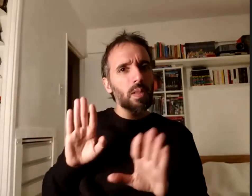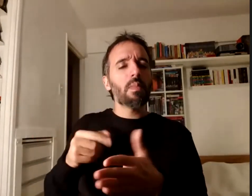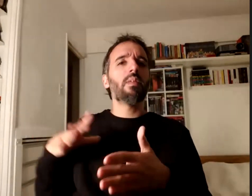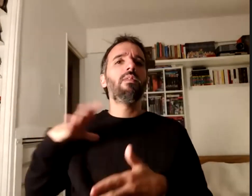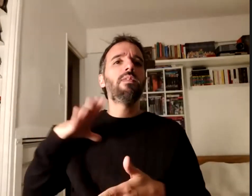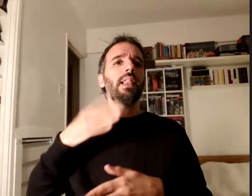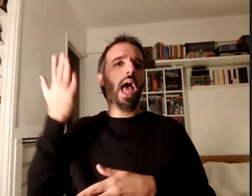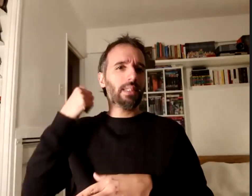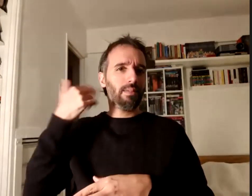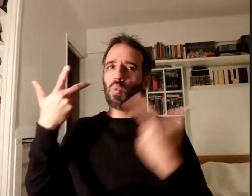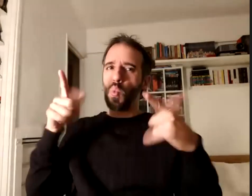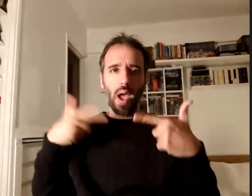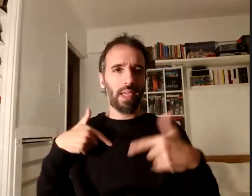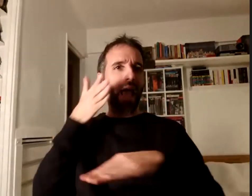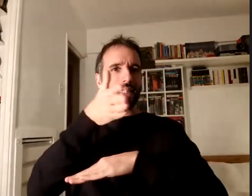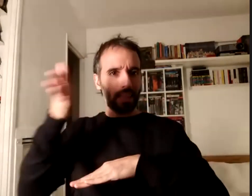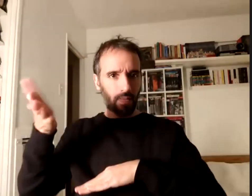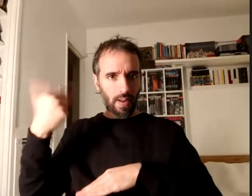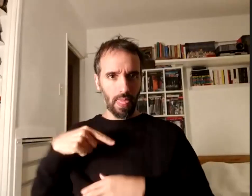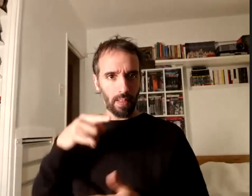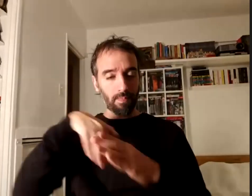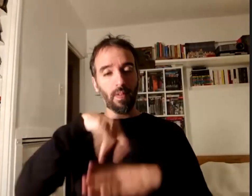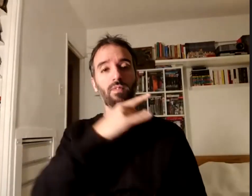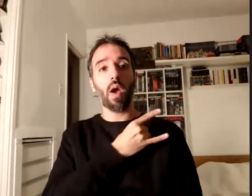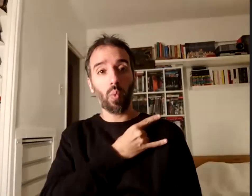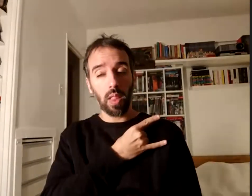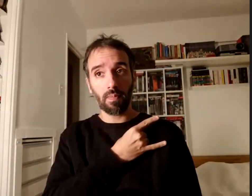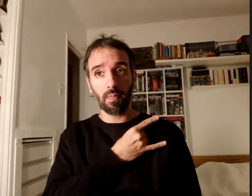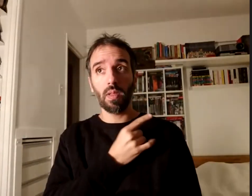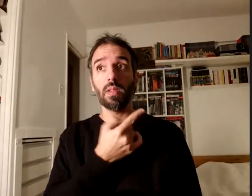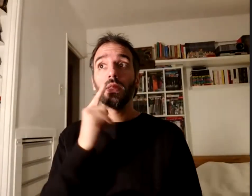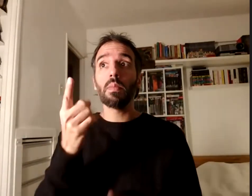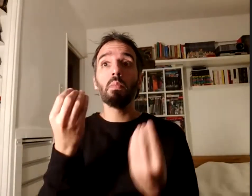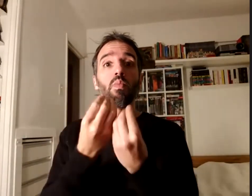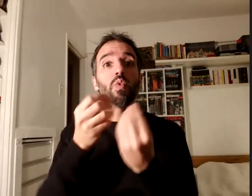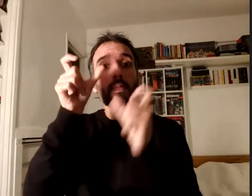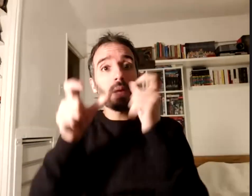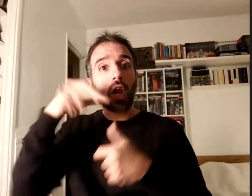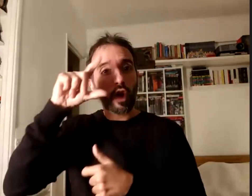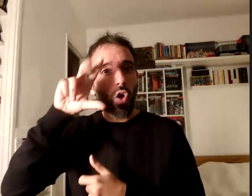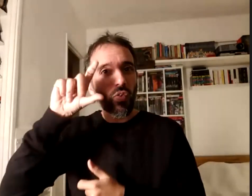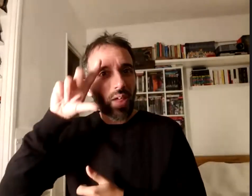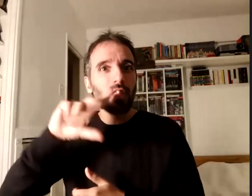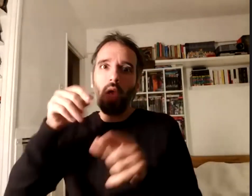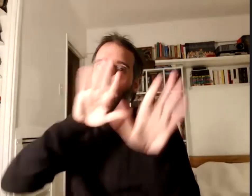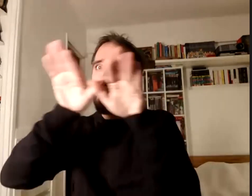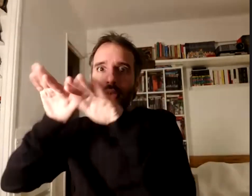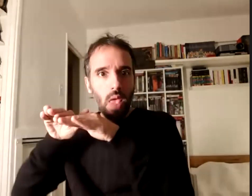académica y cuántos Norbertos ganamos y ganaremos en la medida en que la accesibilidad atraviese